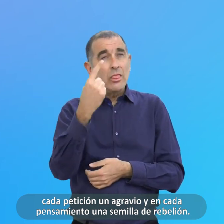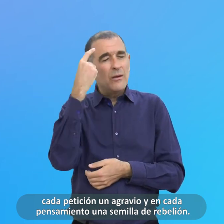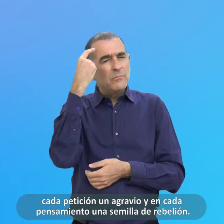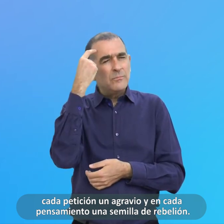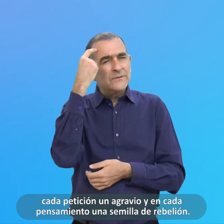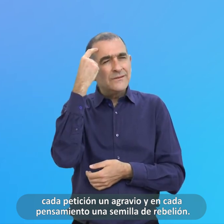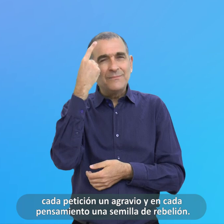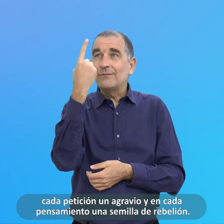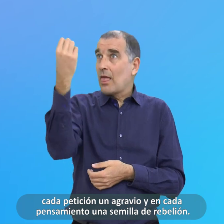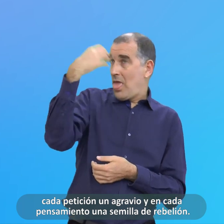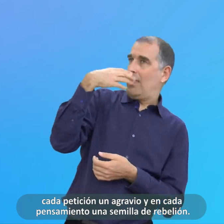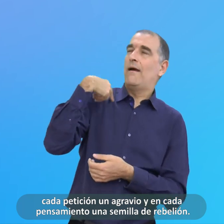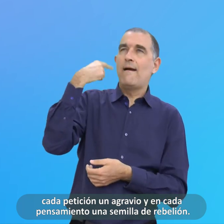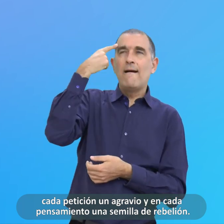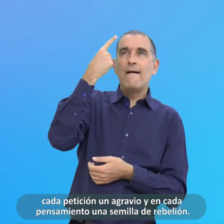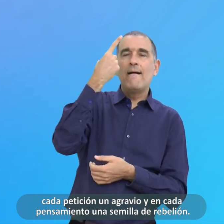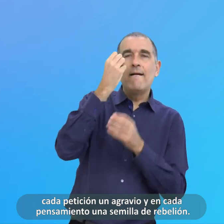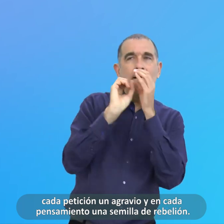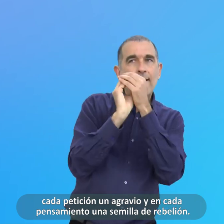Una Semilla De Rebelión